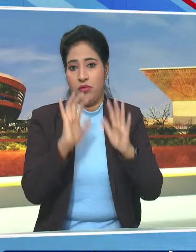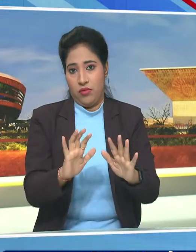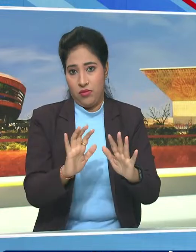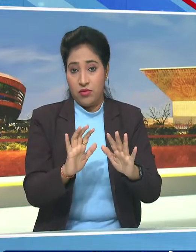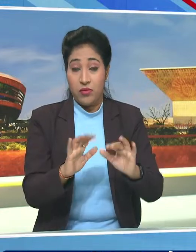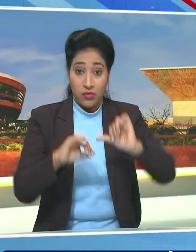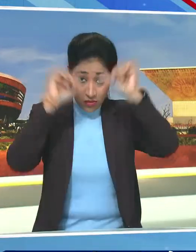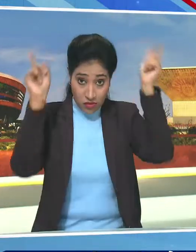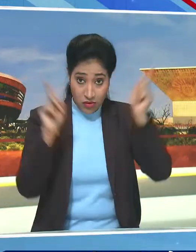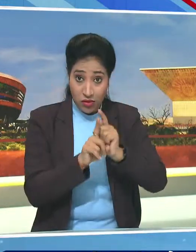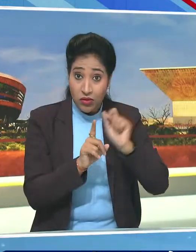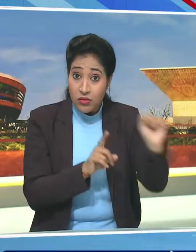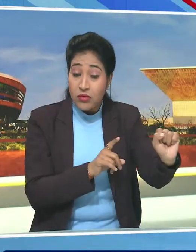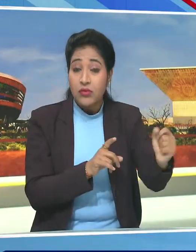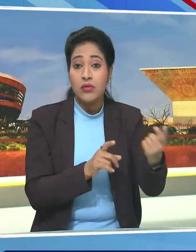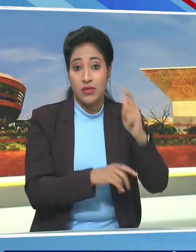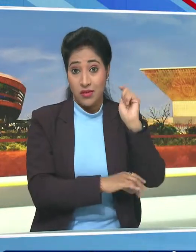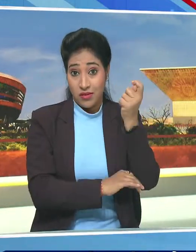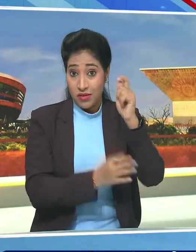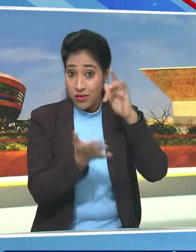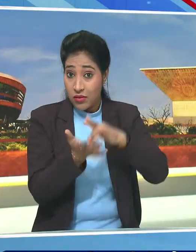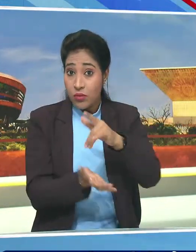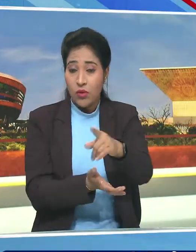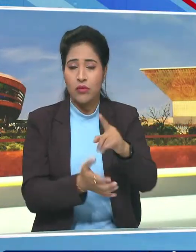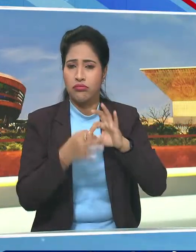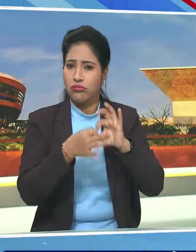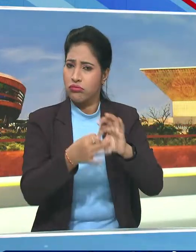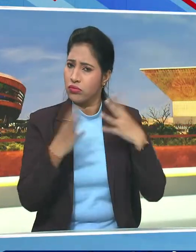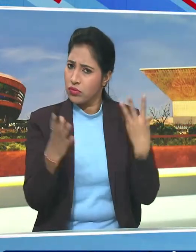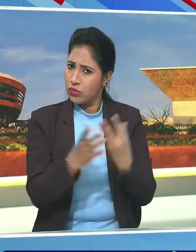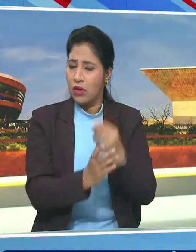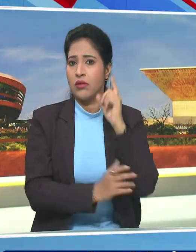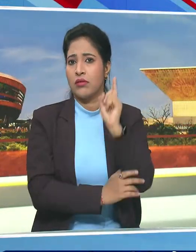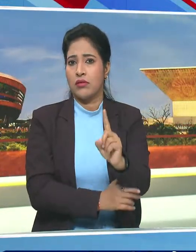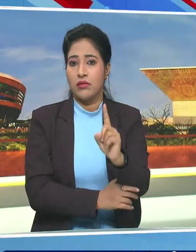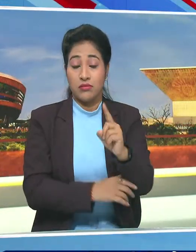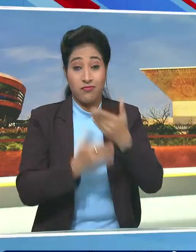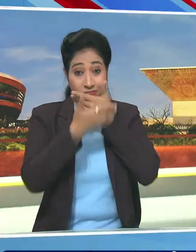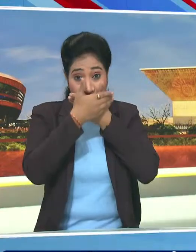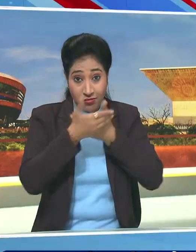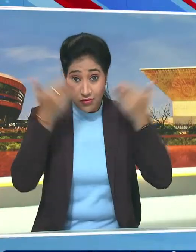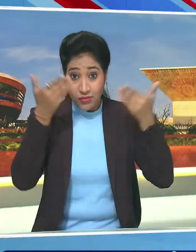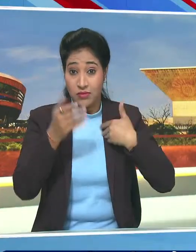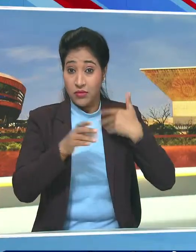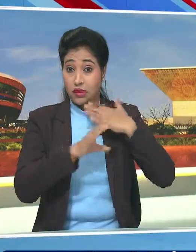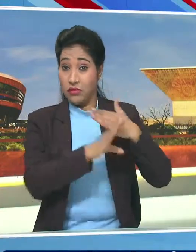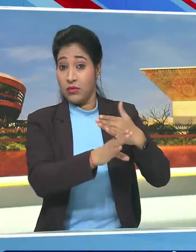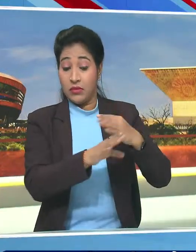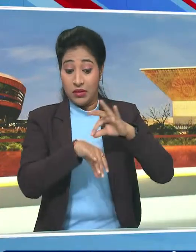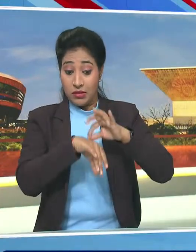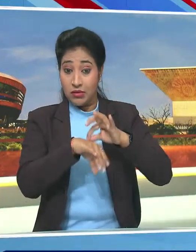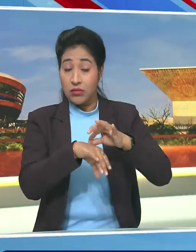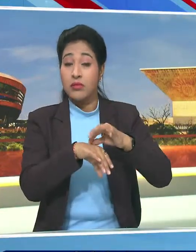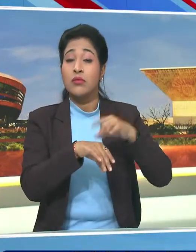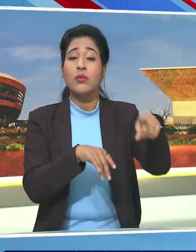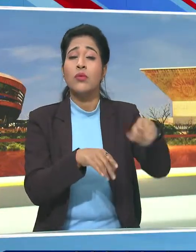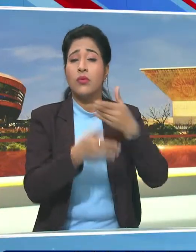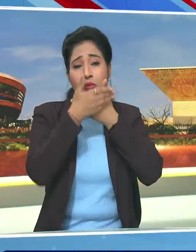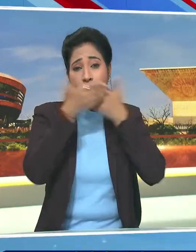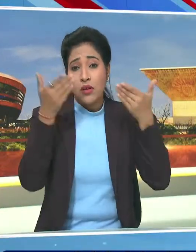भारत और किनिया एकवत है कि आतंकवाद मानवता के लिए